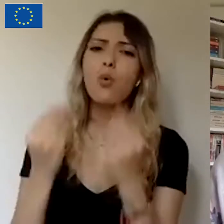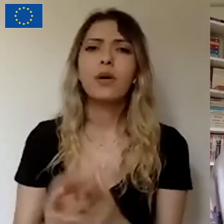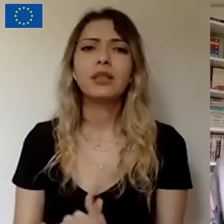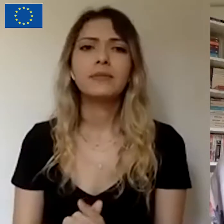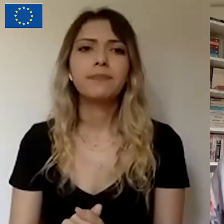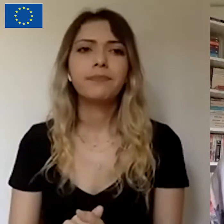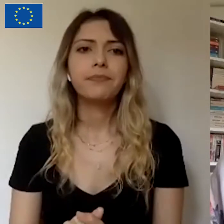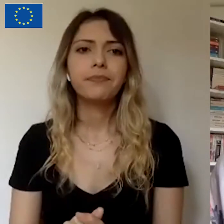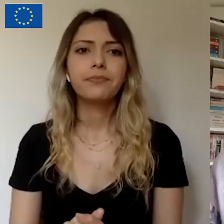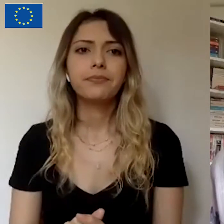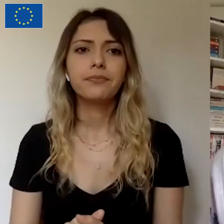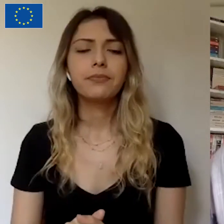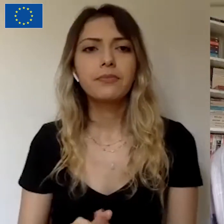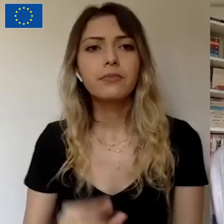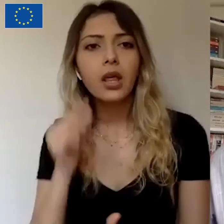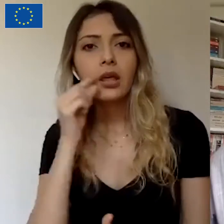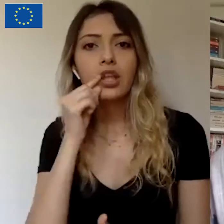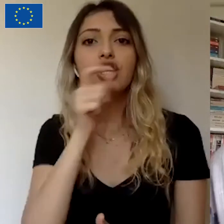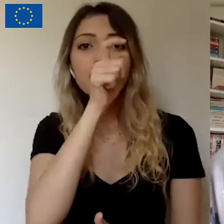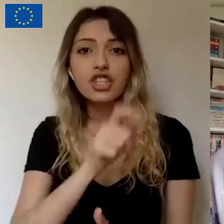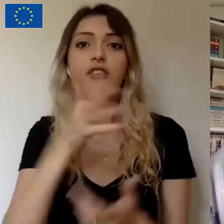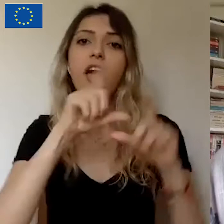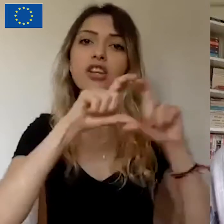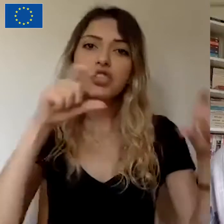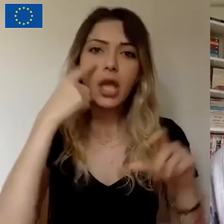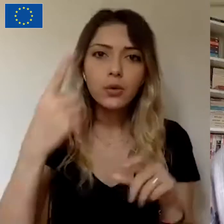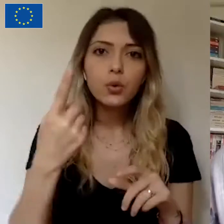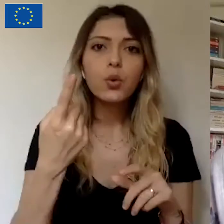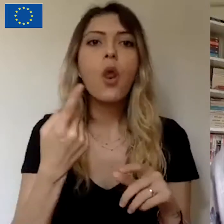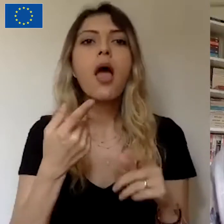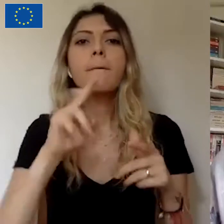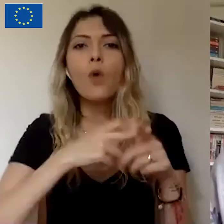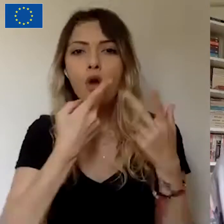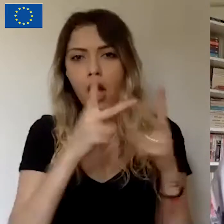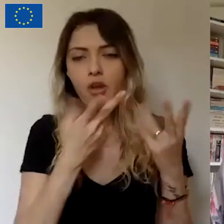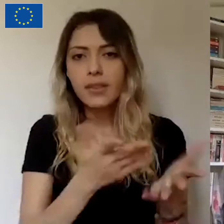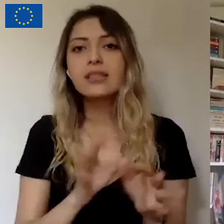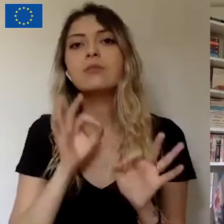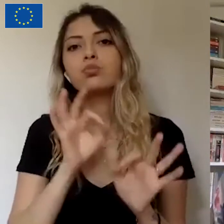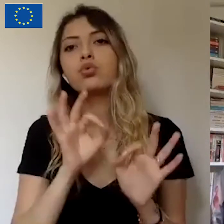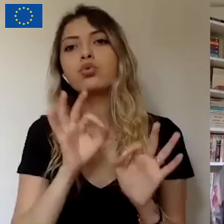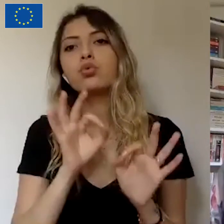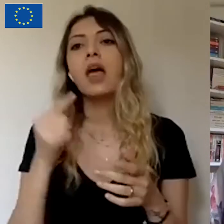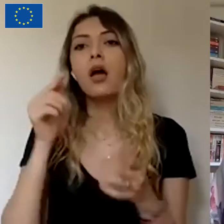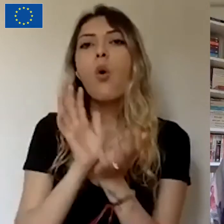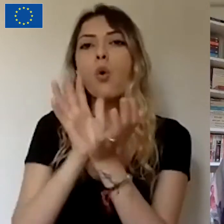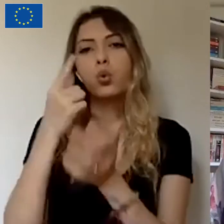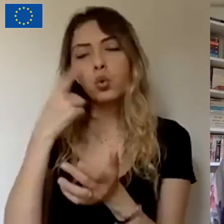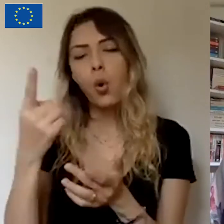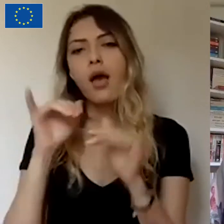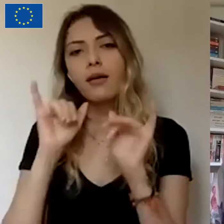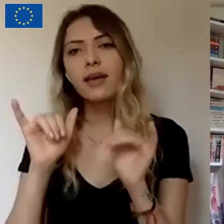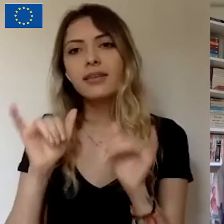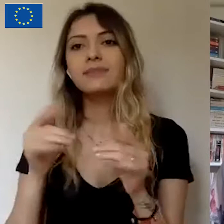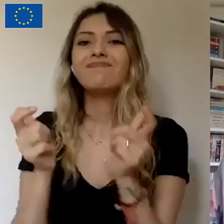proje açabilirsinizden kastım buydu. Ödül bazlı sistem o. Aslında STK olarak açsanız da sistem gene